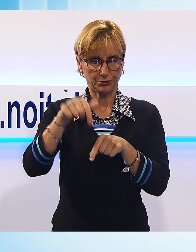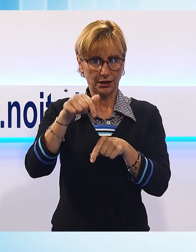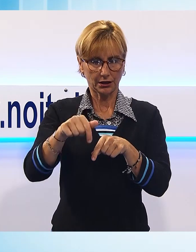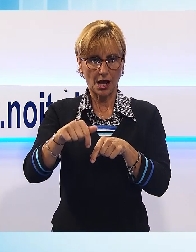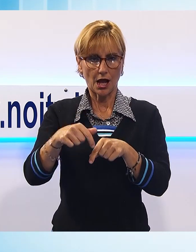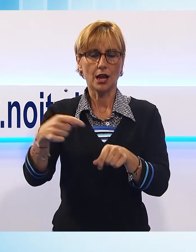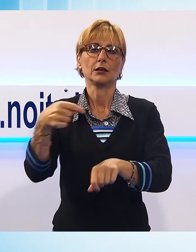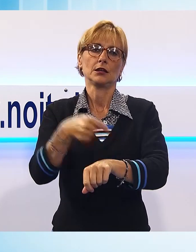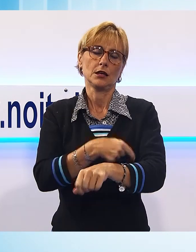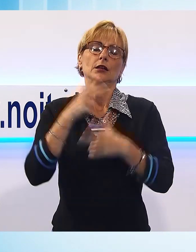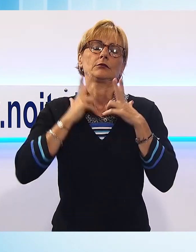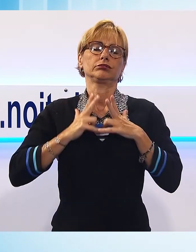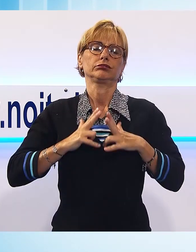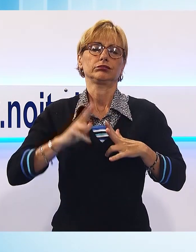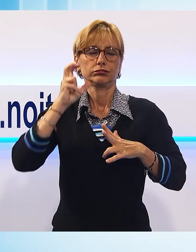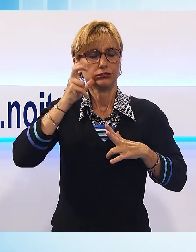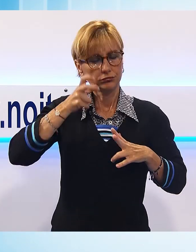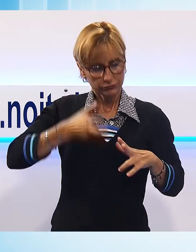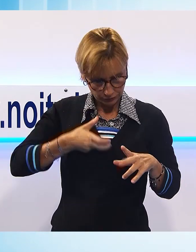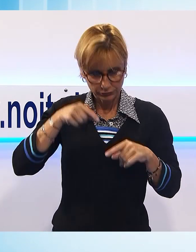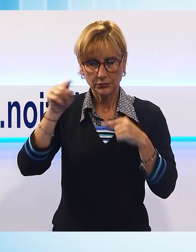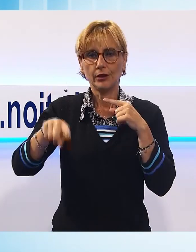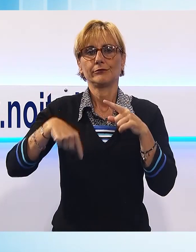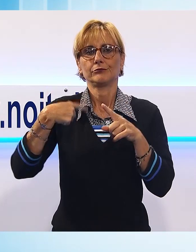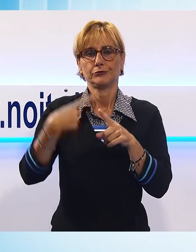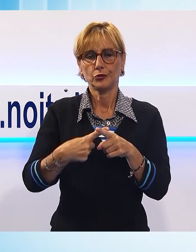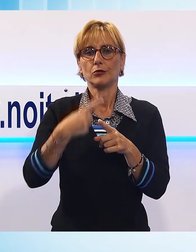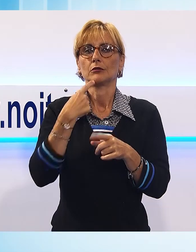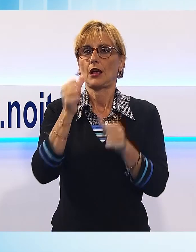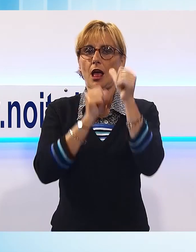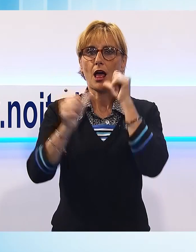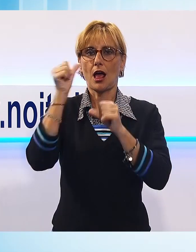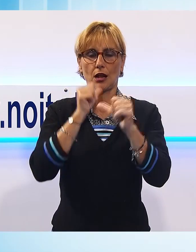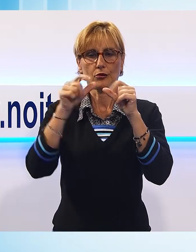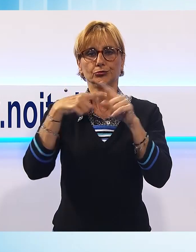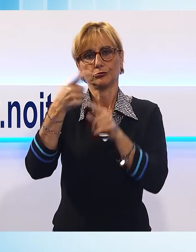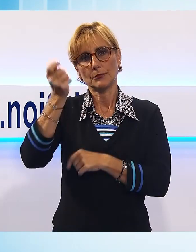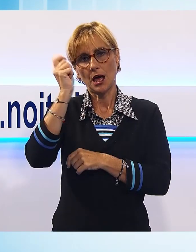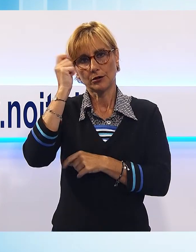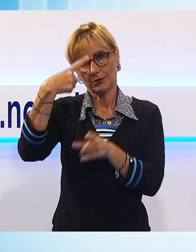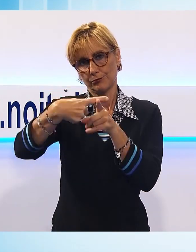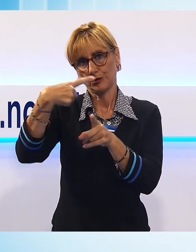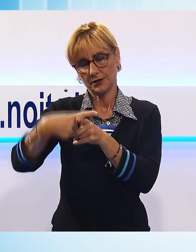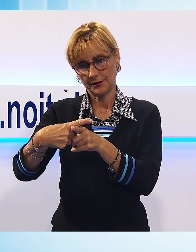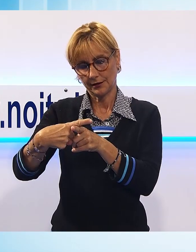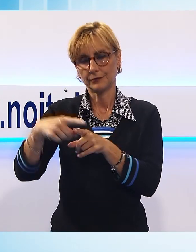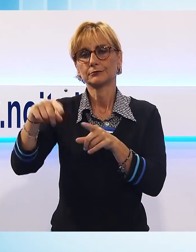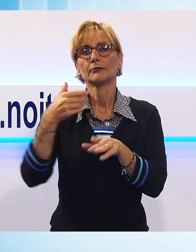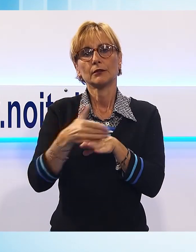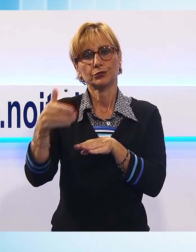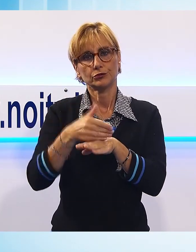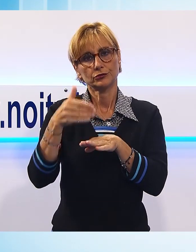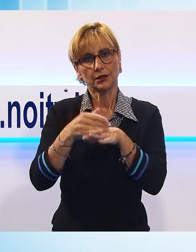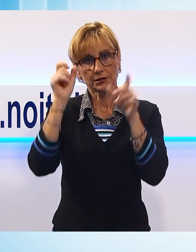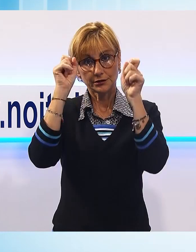sedato e si è quindi addormentato. Risultato positivo all'alcol e alla marijuana. Una volta sveglio il giovane si è reso